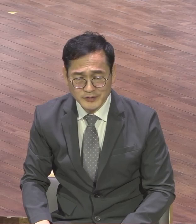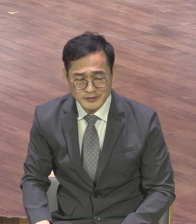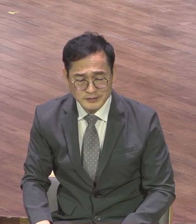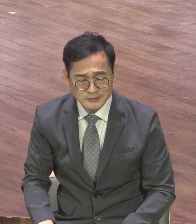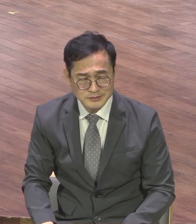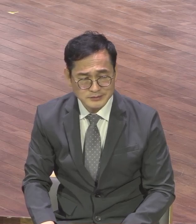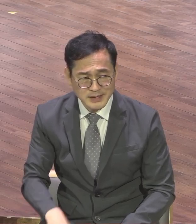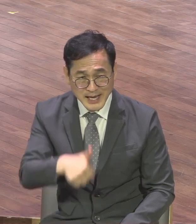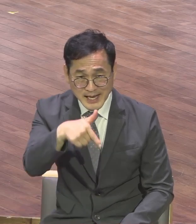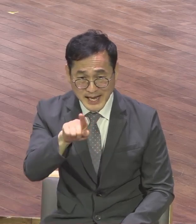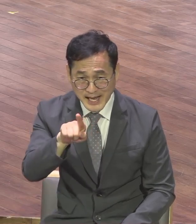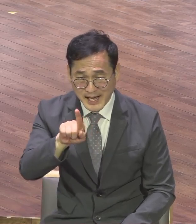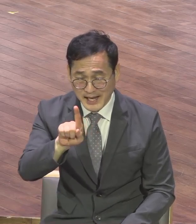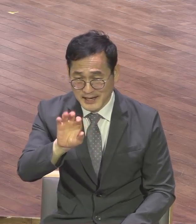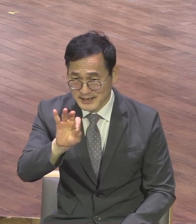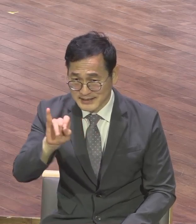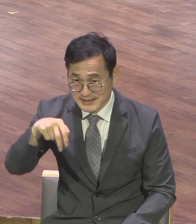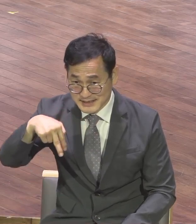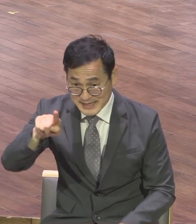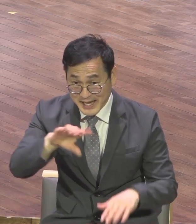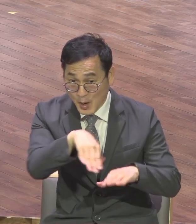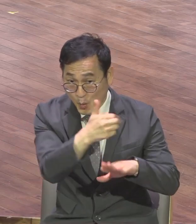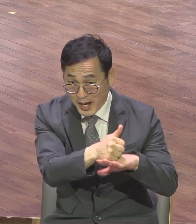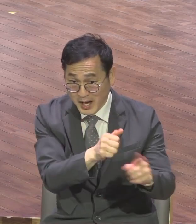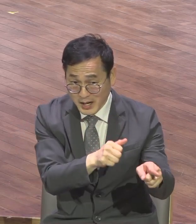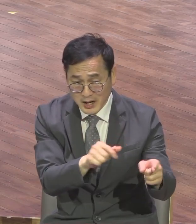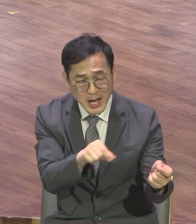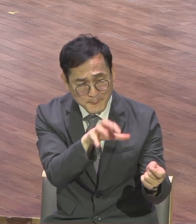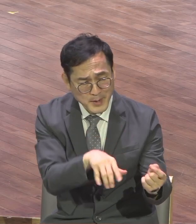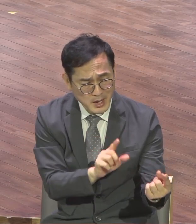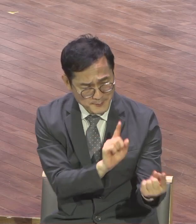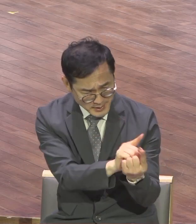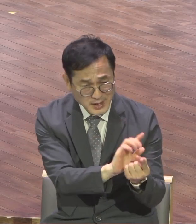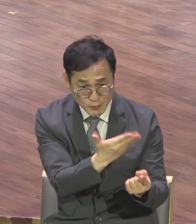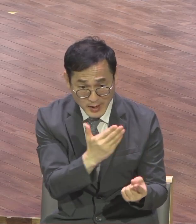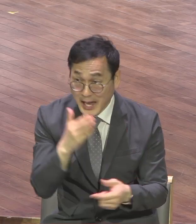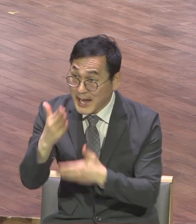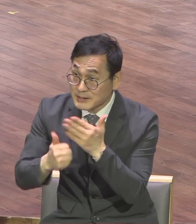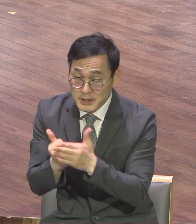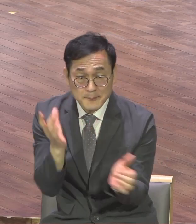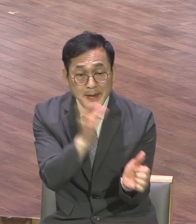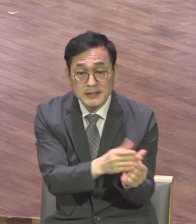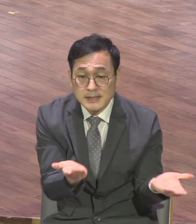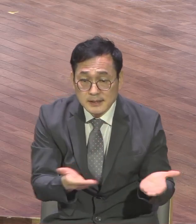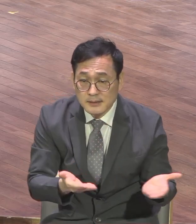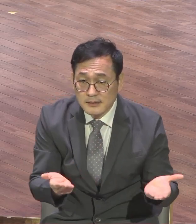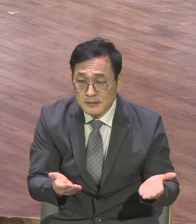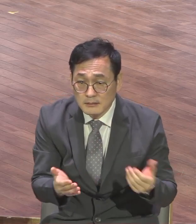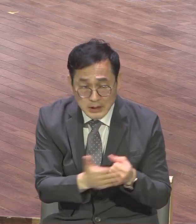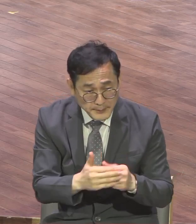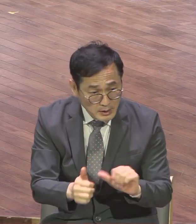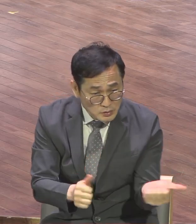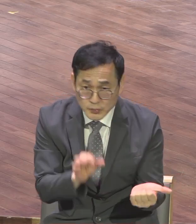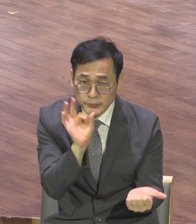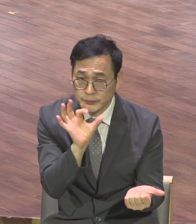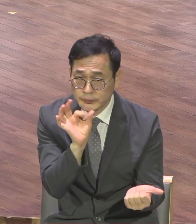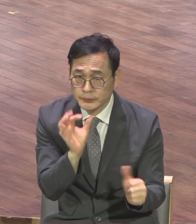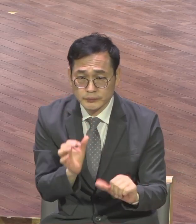서야겠고 이것이 바울의 미션이에요 그렇기 때문에 죽을 수가 없는 죽음은 가이사 앞에 어떻게 섭니까